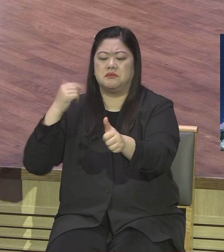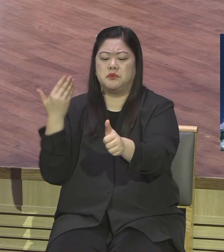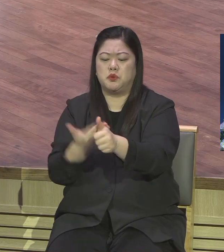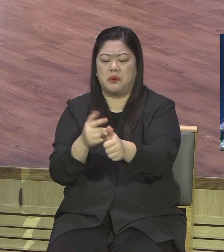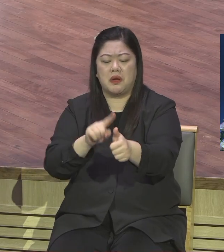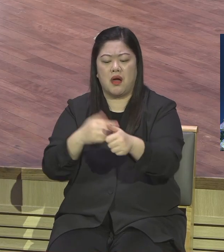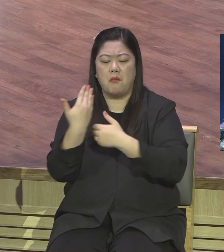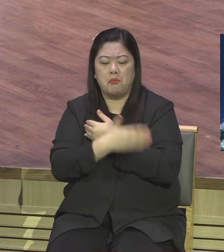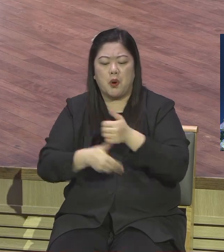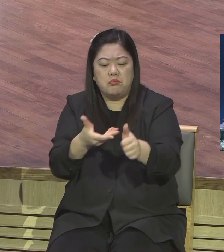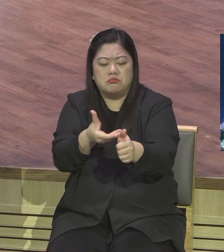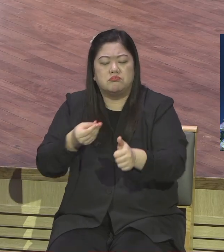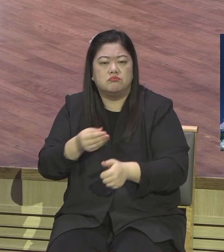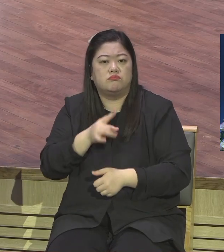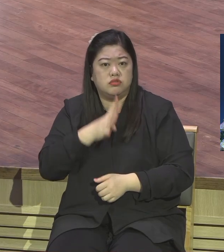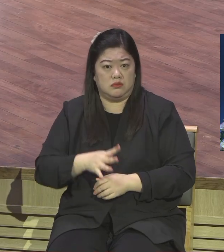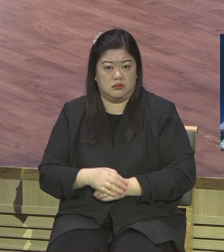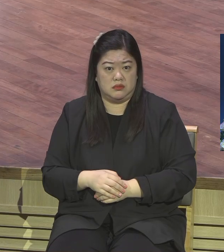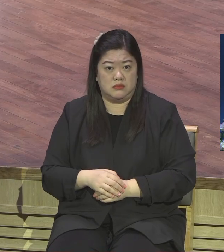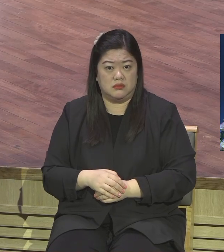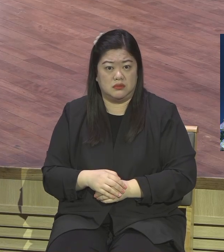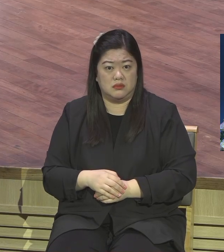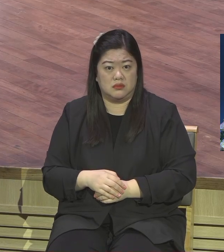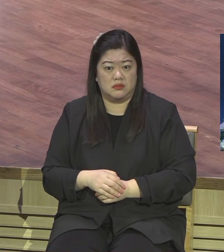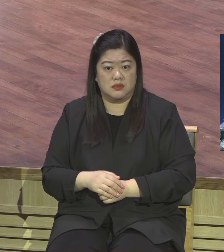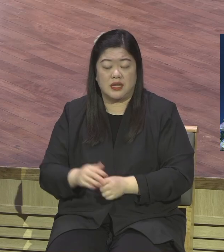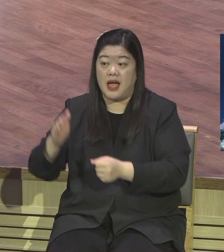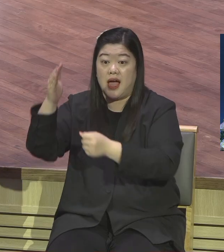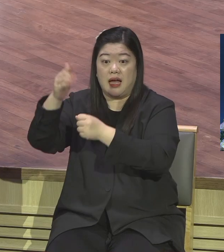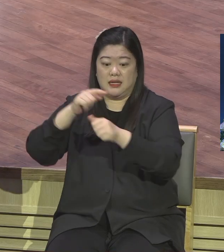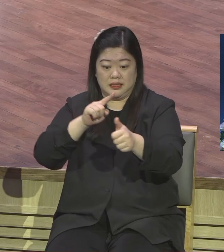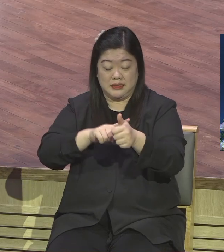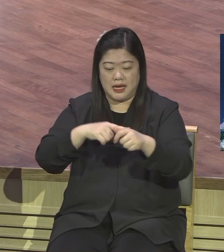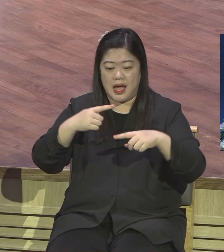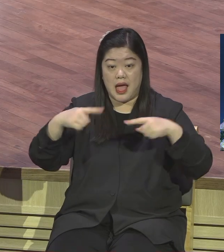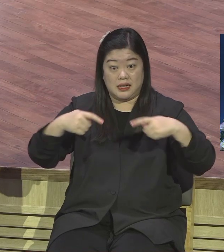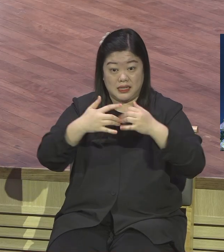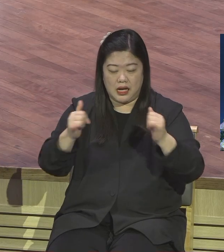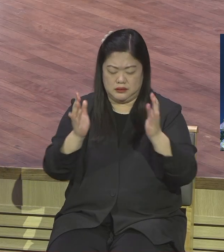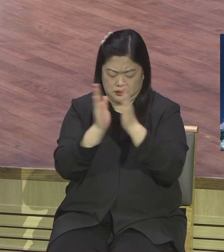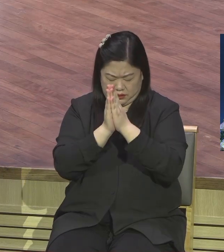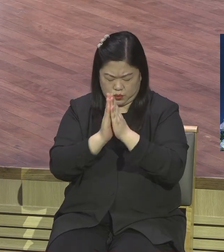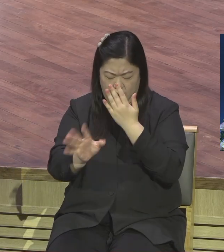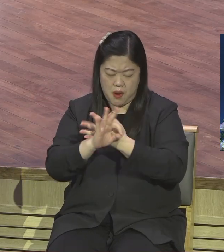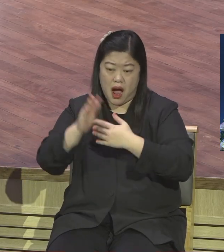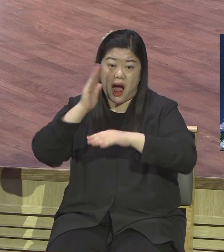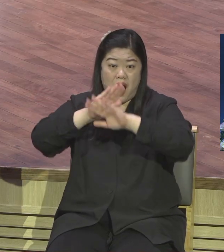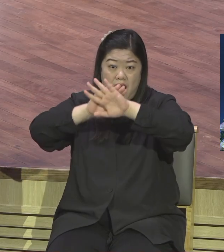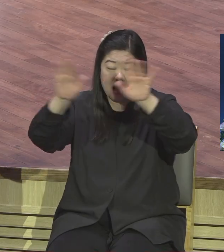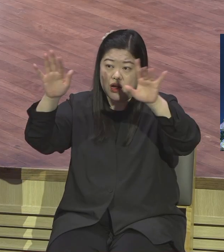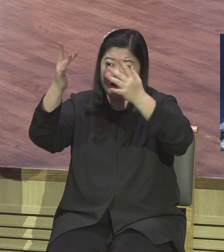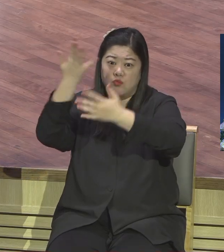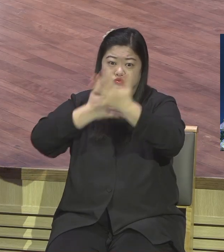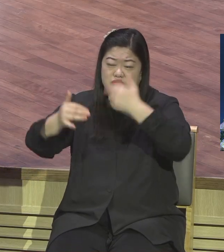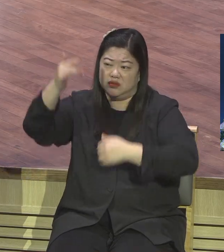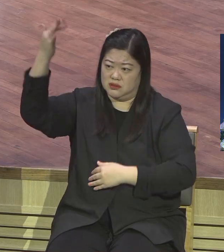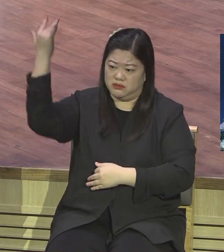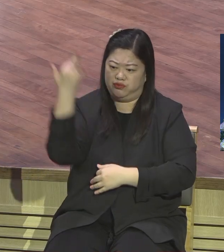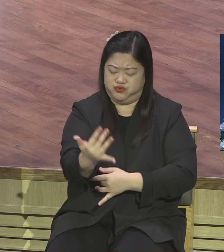하나님의 역사를 보지 못하고 하늘에서 불을 내리고 막 그냥 어마어마한 능력이 나타나니까 그것만